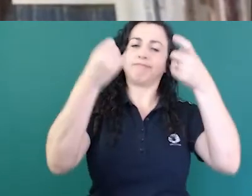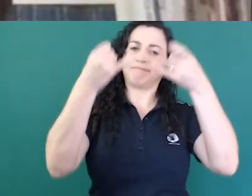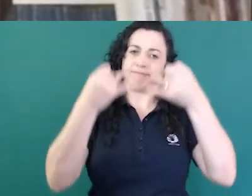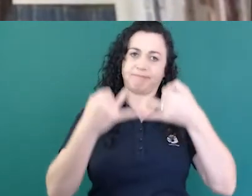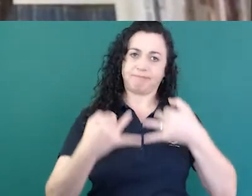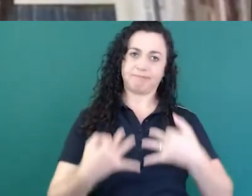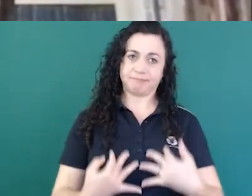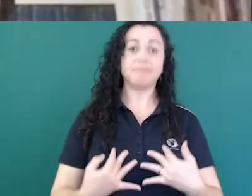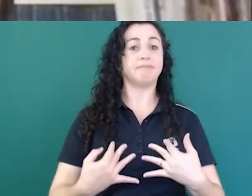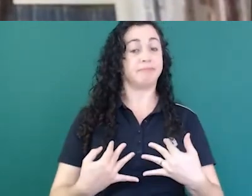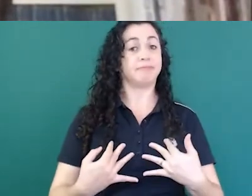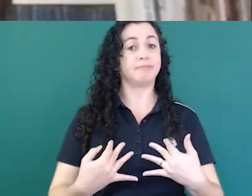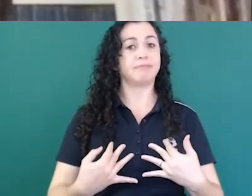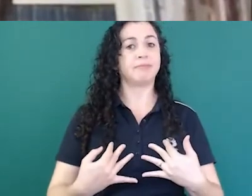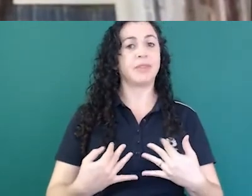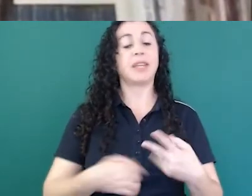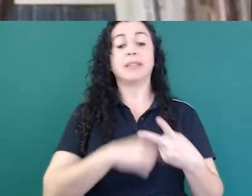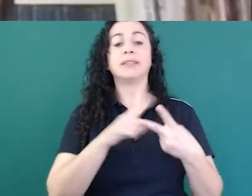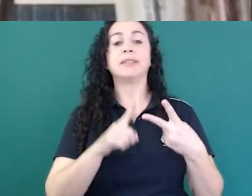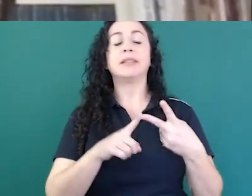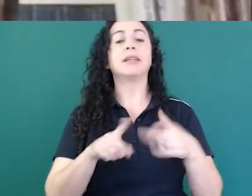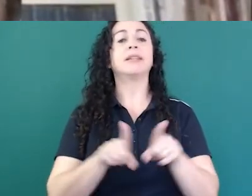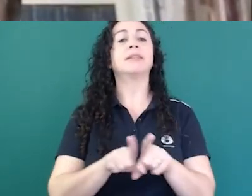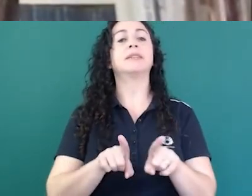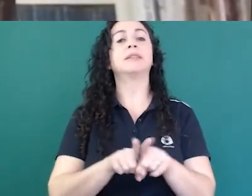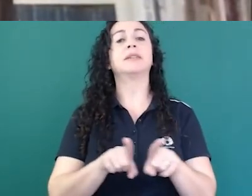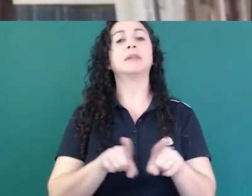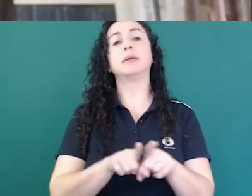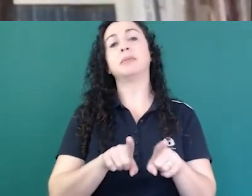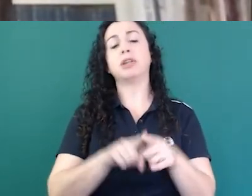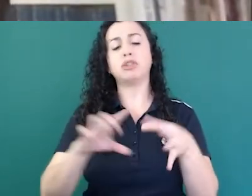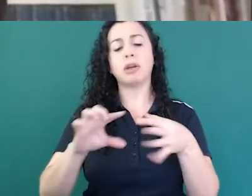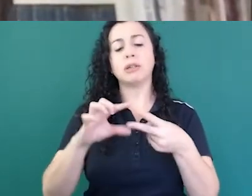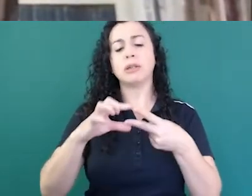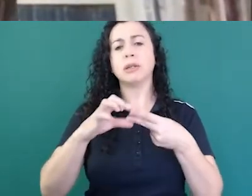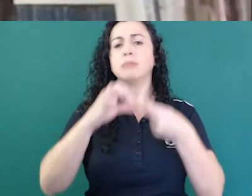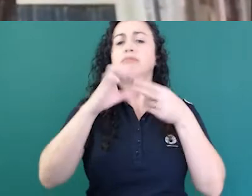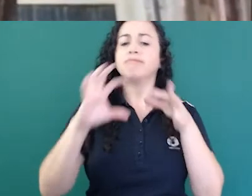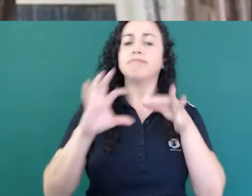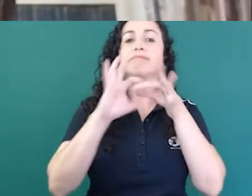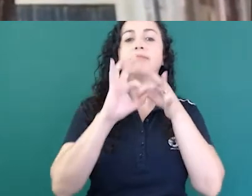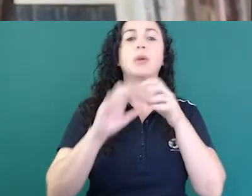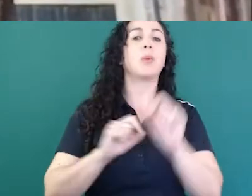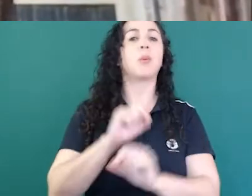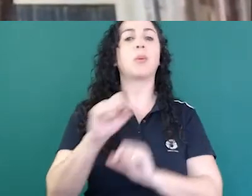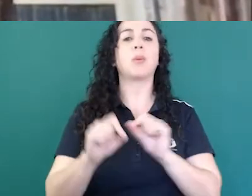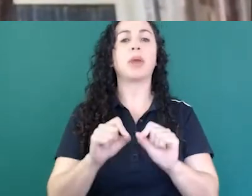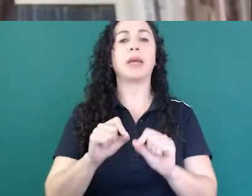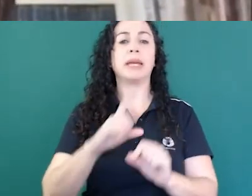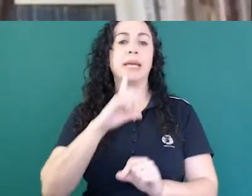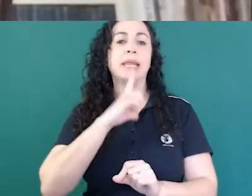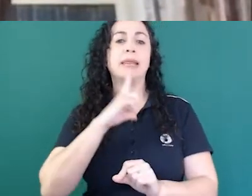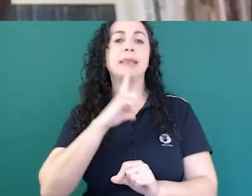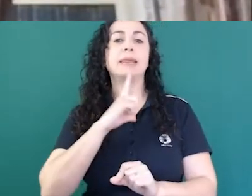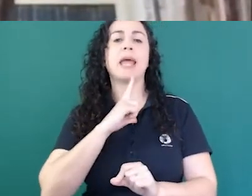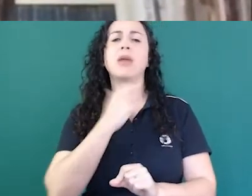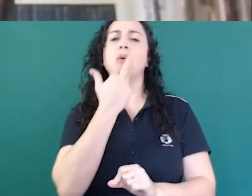importantes, a importância é delas. E já respondendo para a gente, se existe uma língua